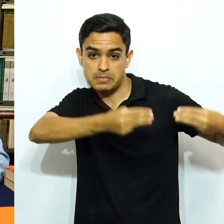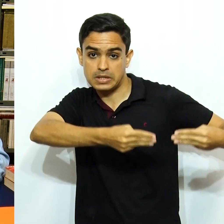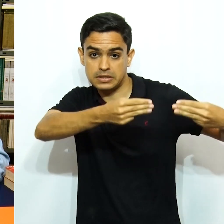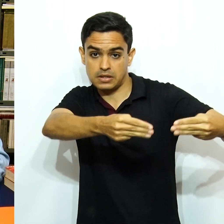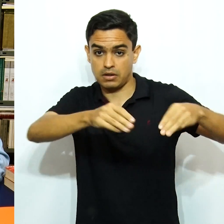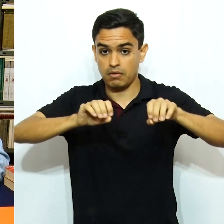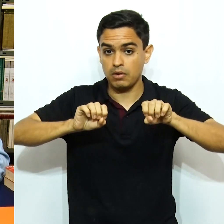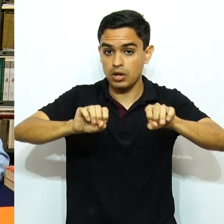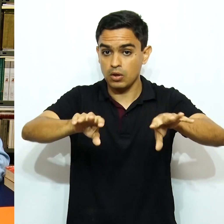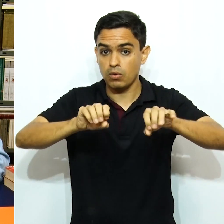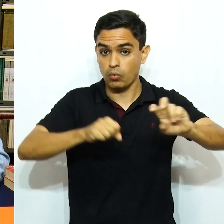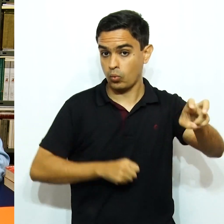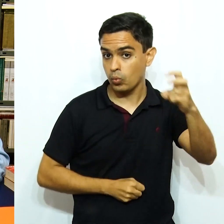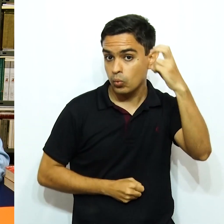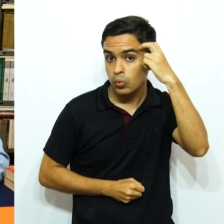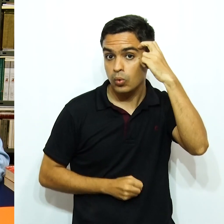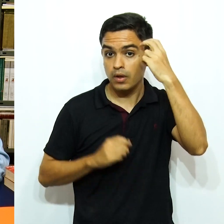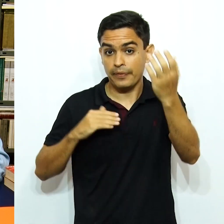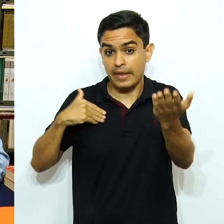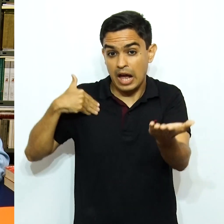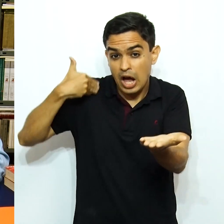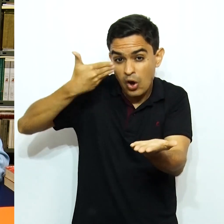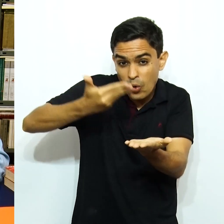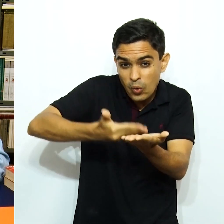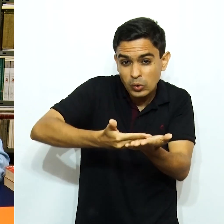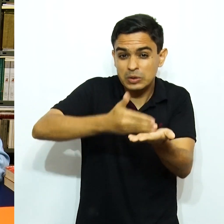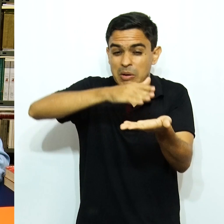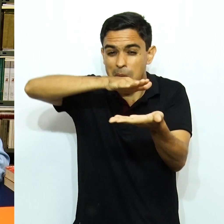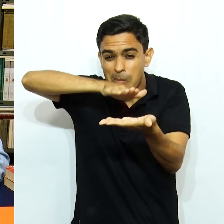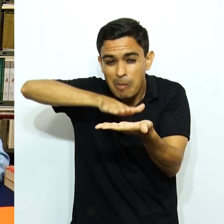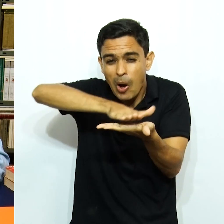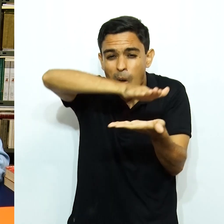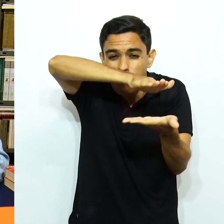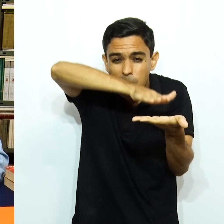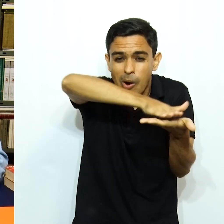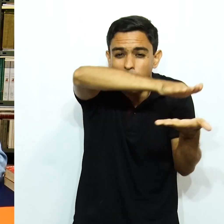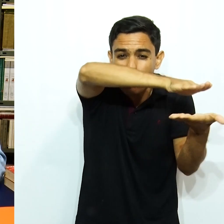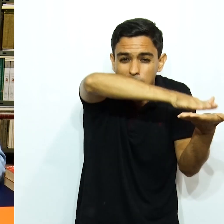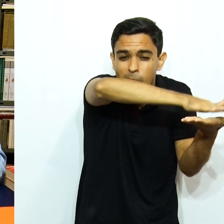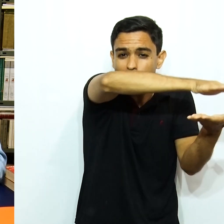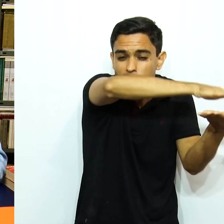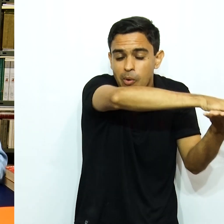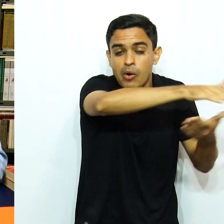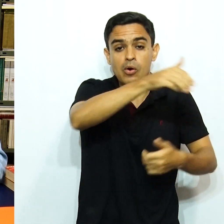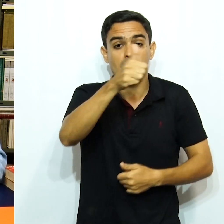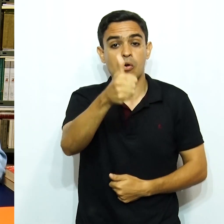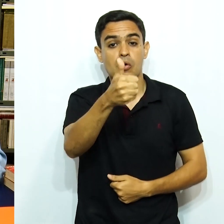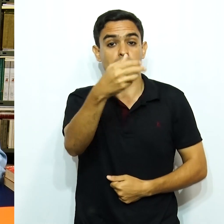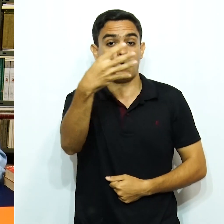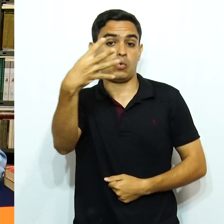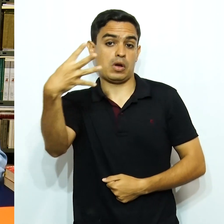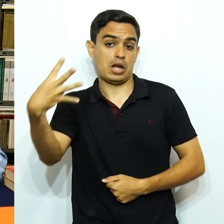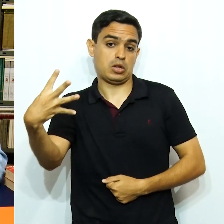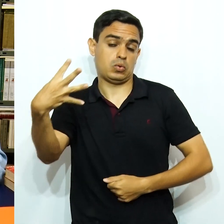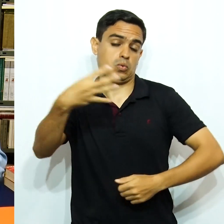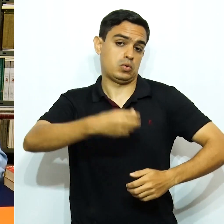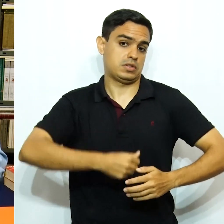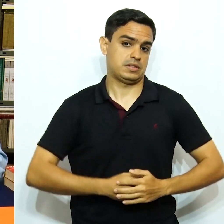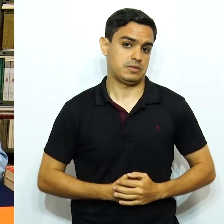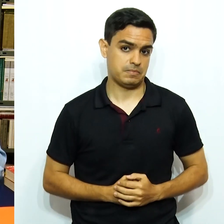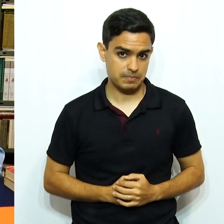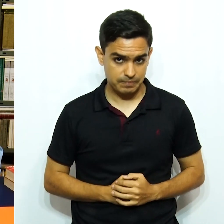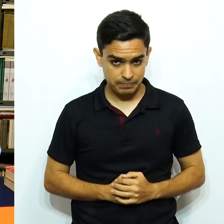Ministério da Educação e Cultura e já tem hoje 14 edições. Ele começa num volume único, vai para dois volumes